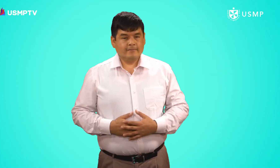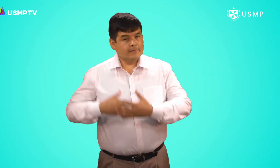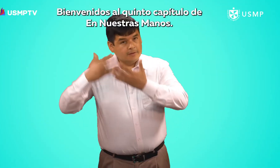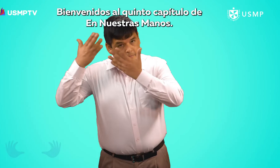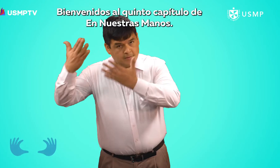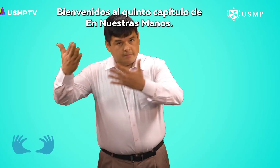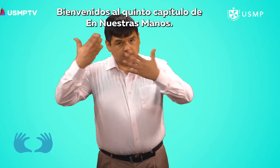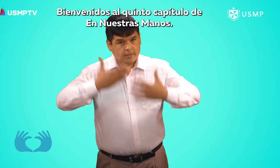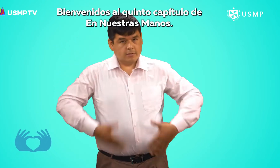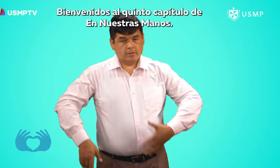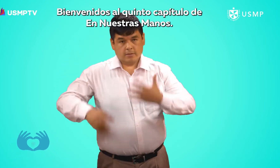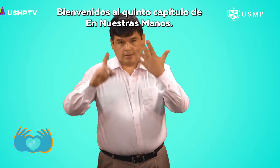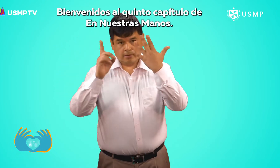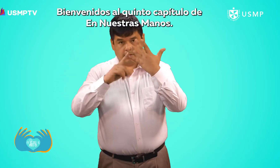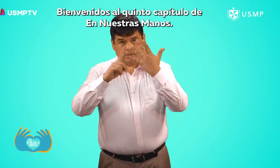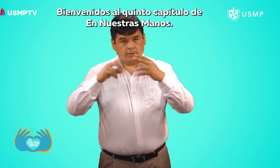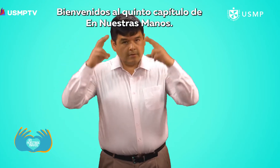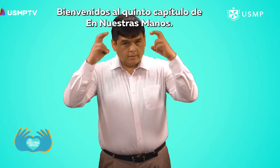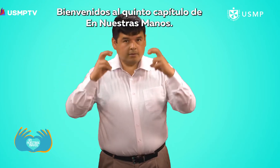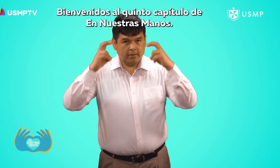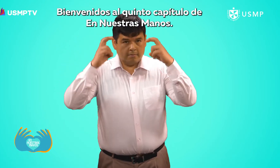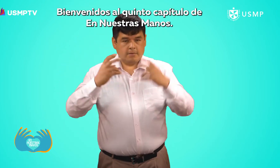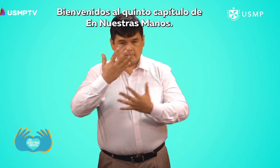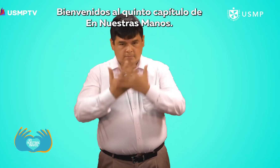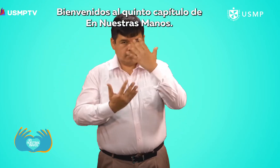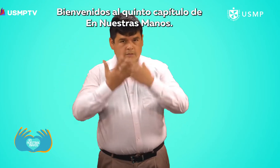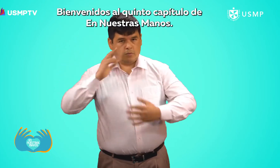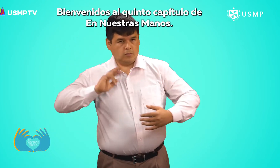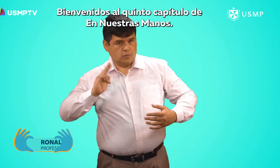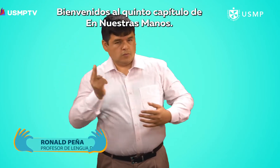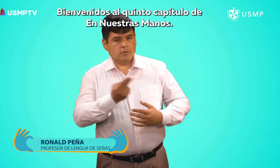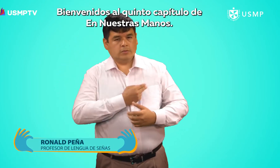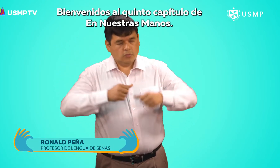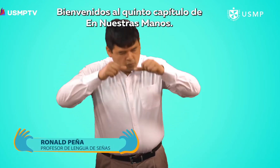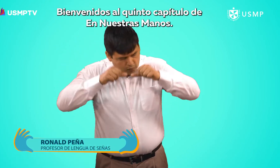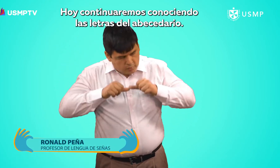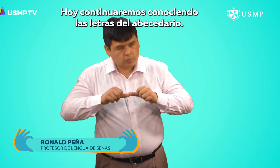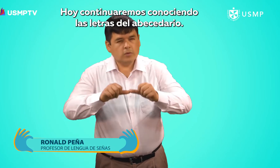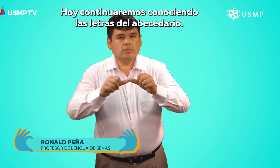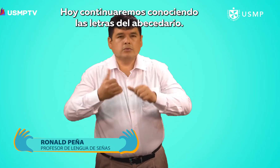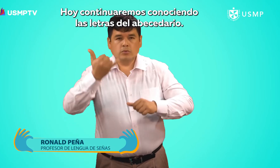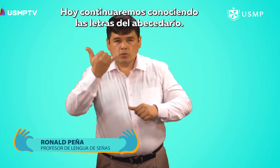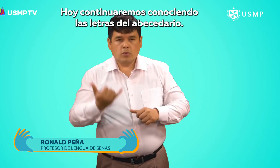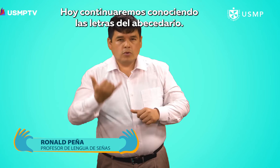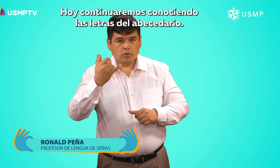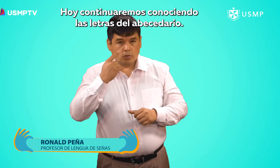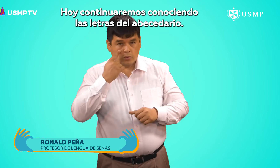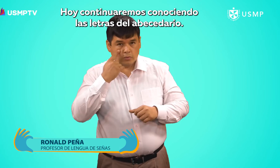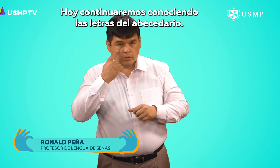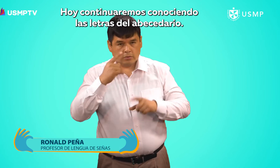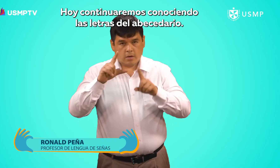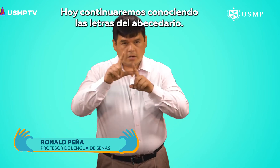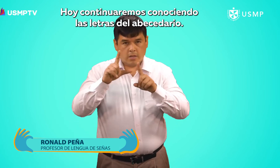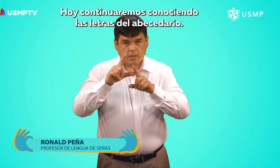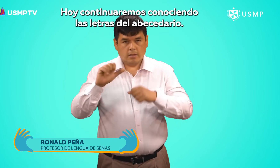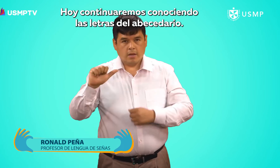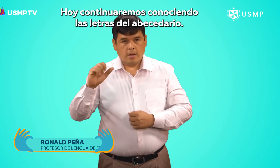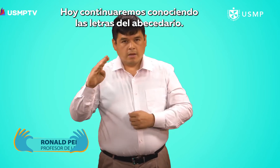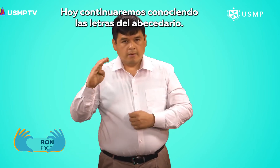Bienvenidos al quinto capítulo de En Nuestras Manos. Hoy continuaremos conociendo las letras del